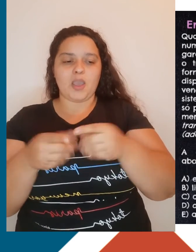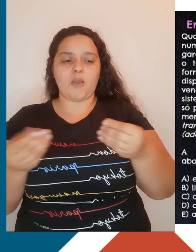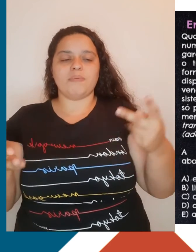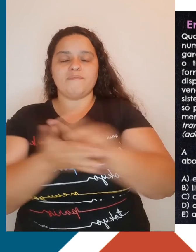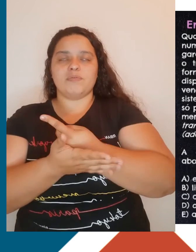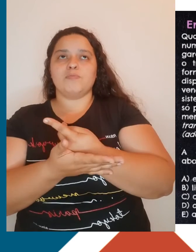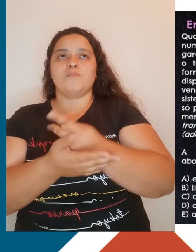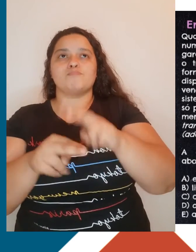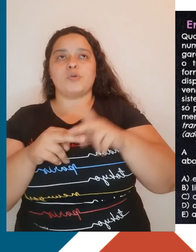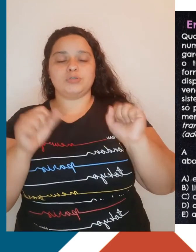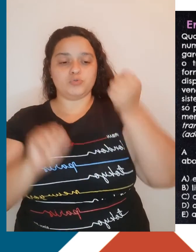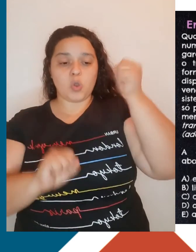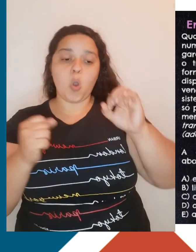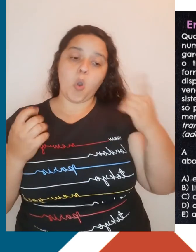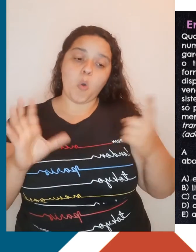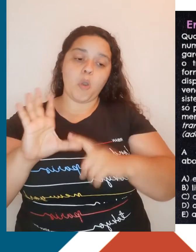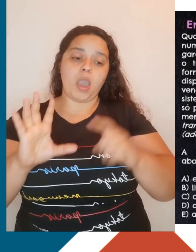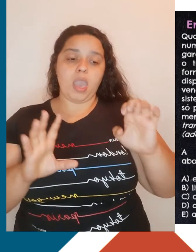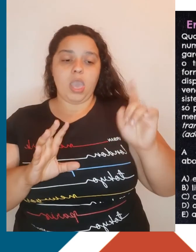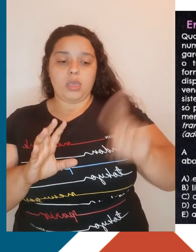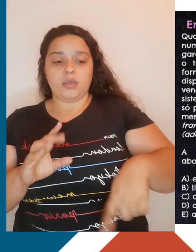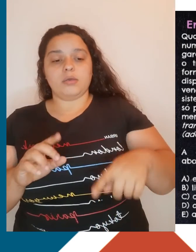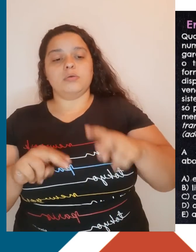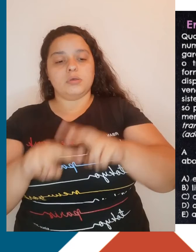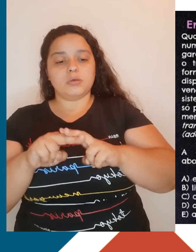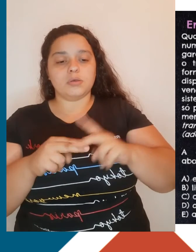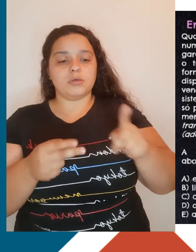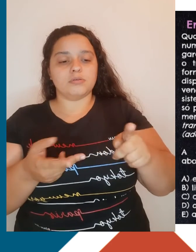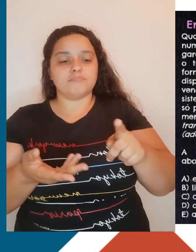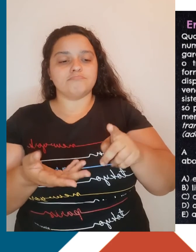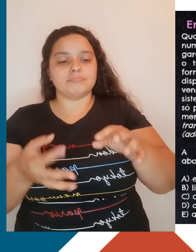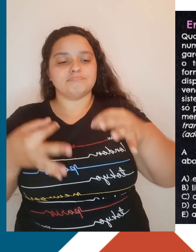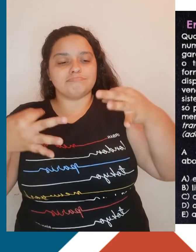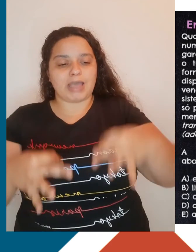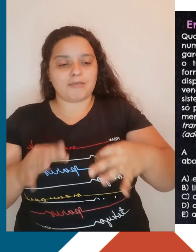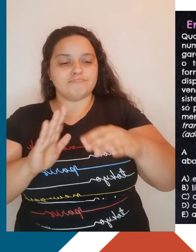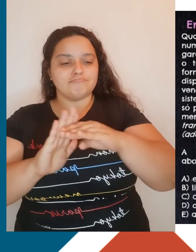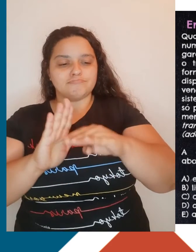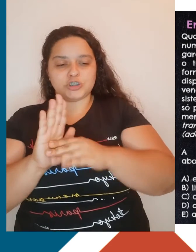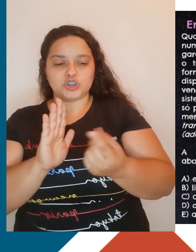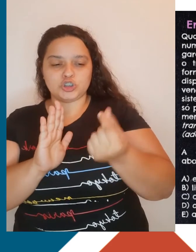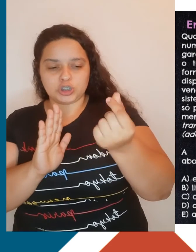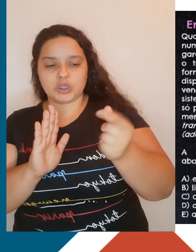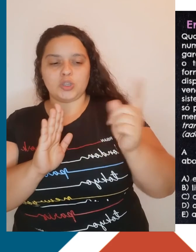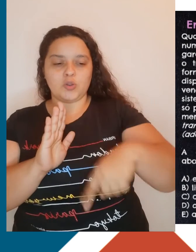Ou letra E. A consequência foi a adequação do dinheiro como elemento padrão das transações?